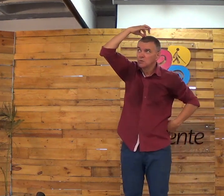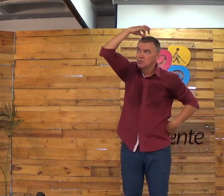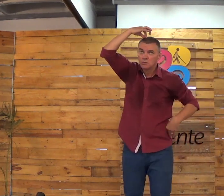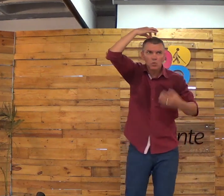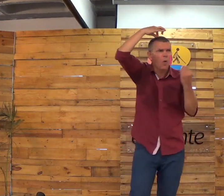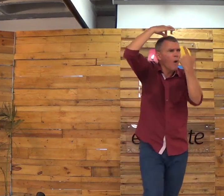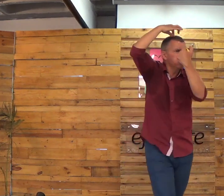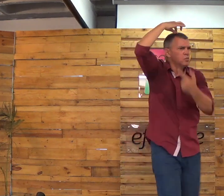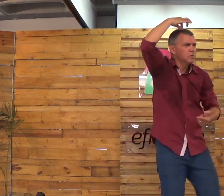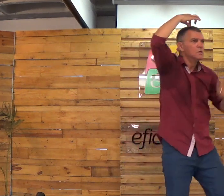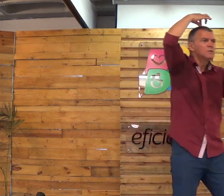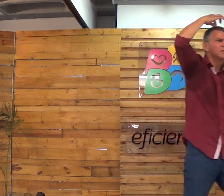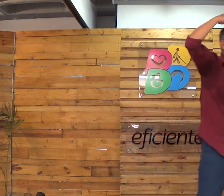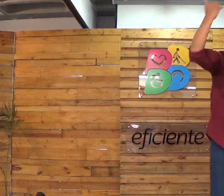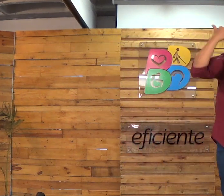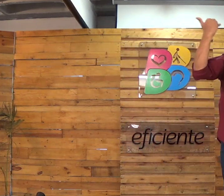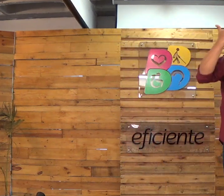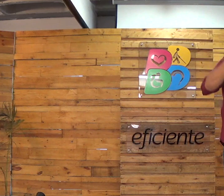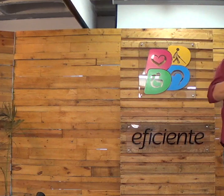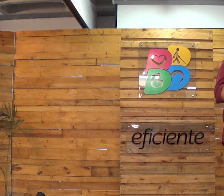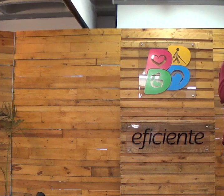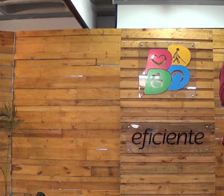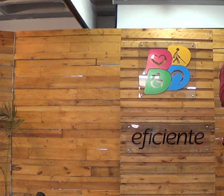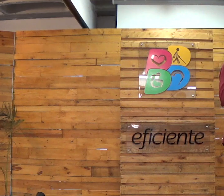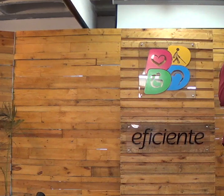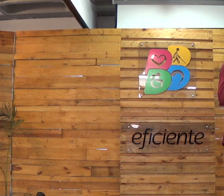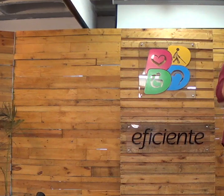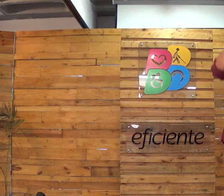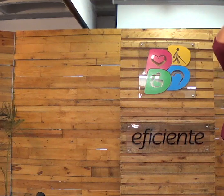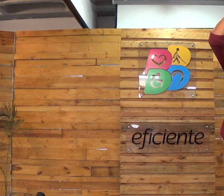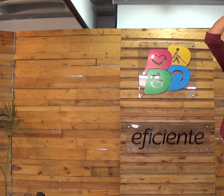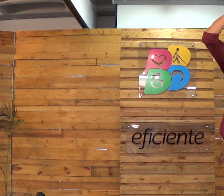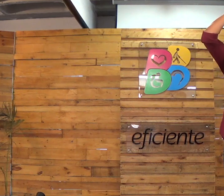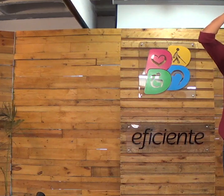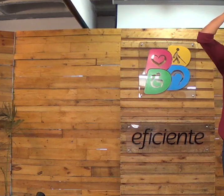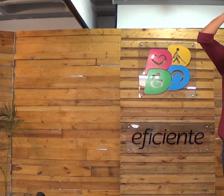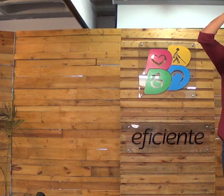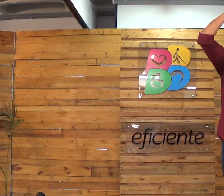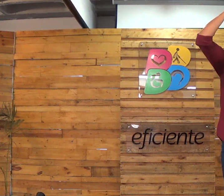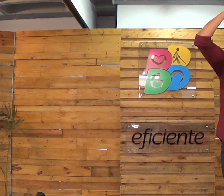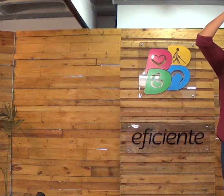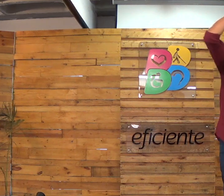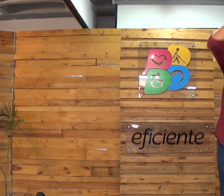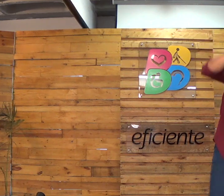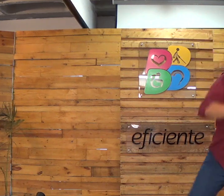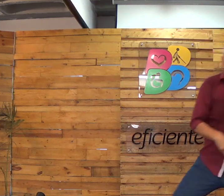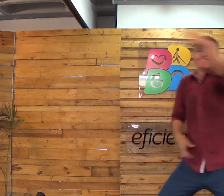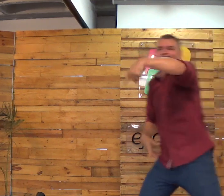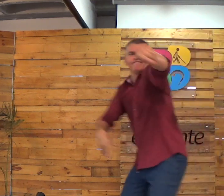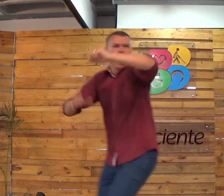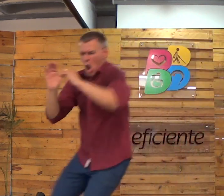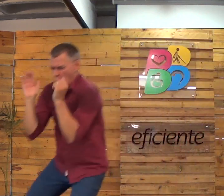Não adianta você tentar fugir, tentar cortar ele da sua vida. Ele fica em você, afinal, dez anos de conversão,